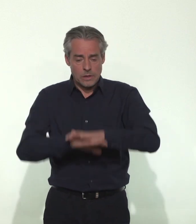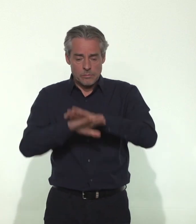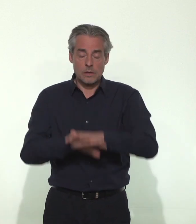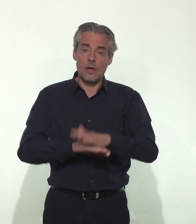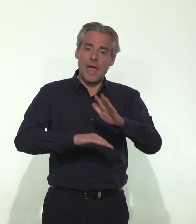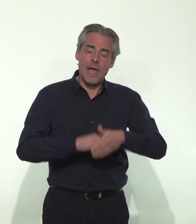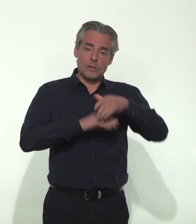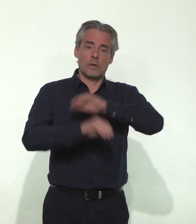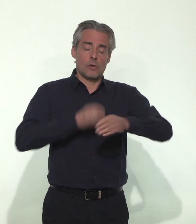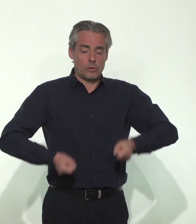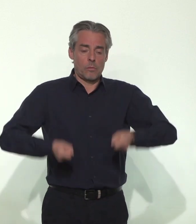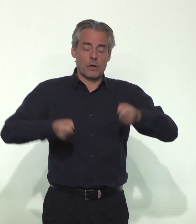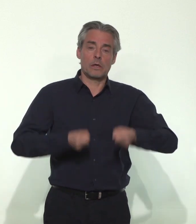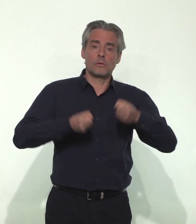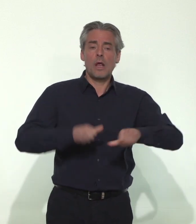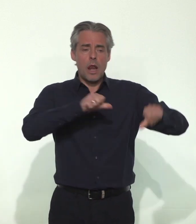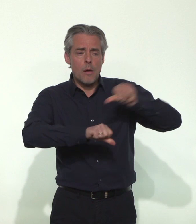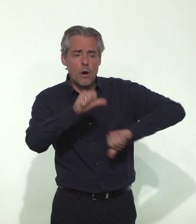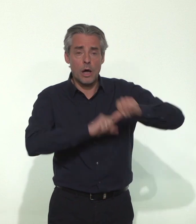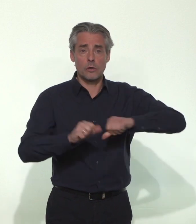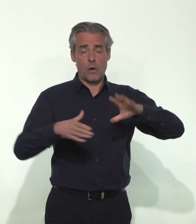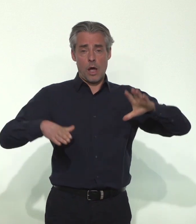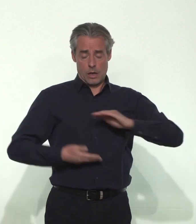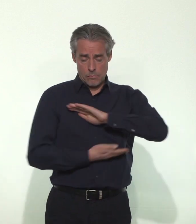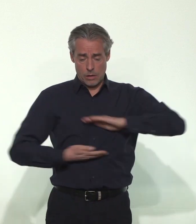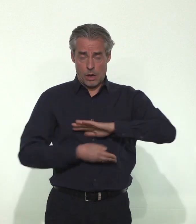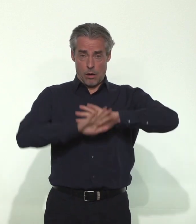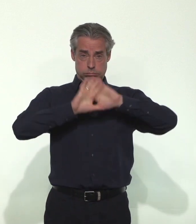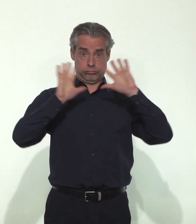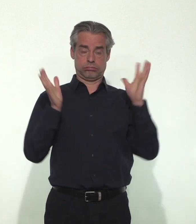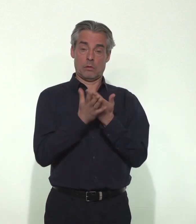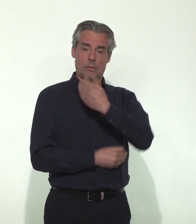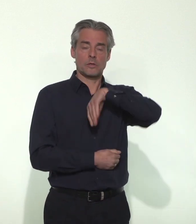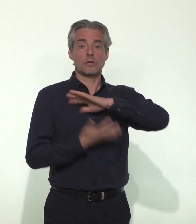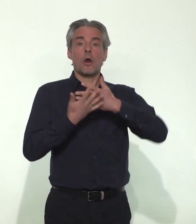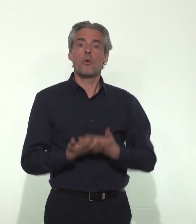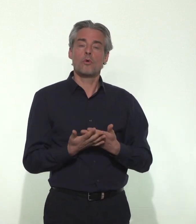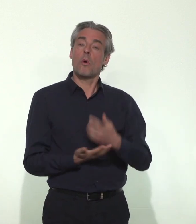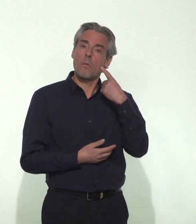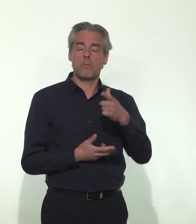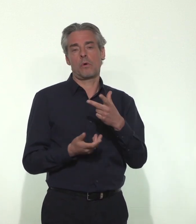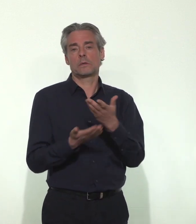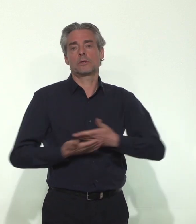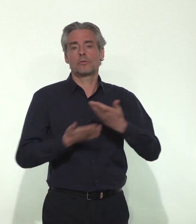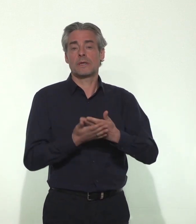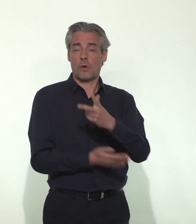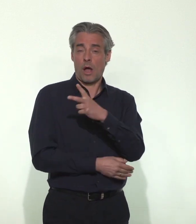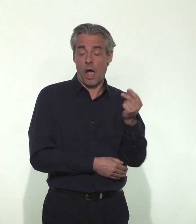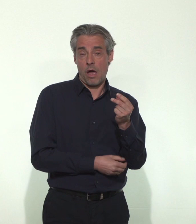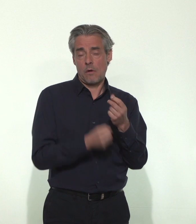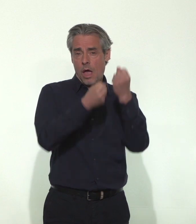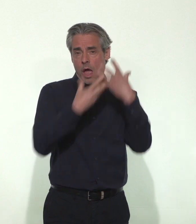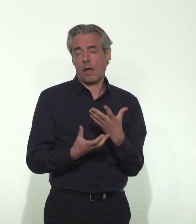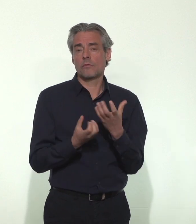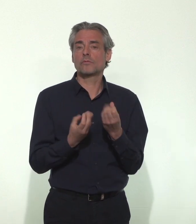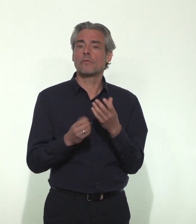d'aides-soignants, de brancardiers, de laboratoires, d'imagerie. C'est donc une prise en charge extrêmement lourde pour des formes graves qui, je vous le rappelle, surviennent